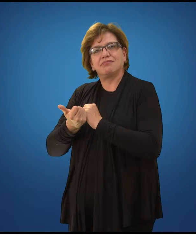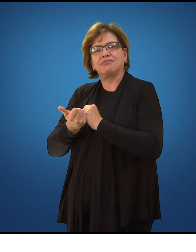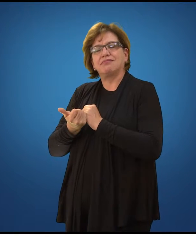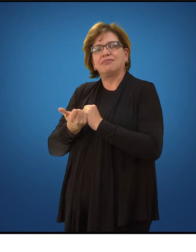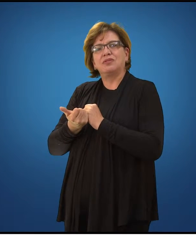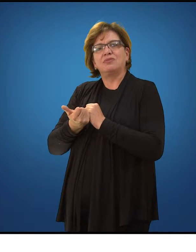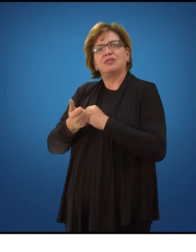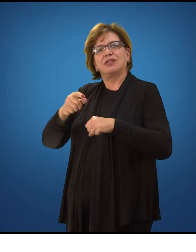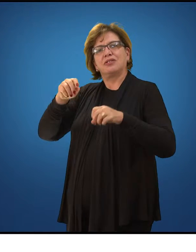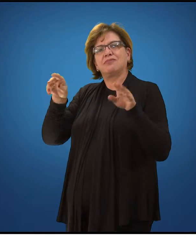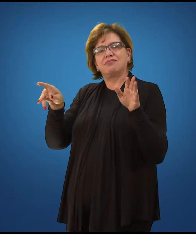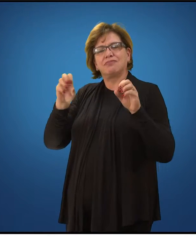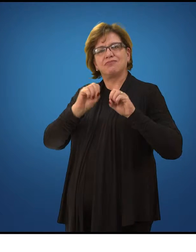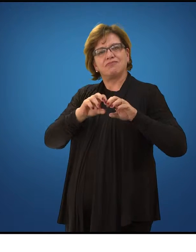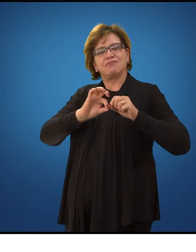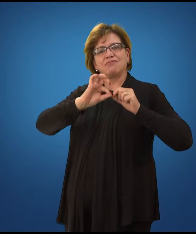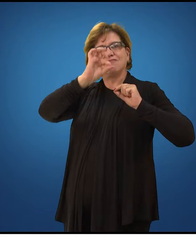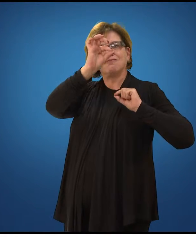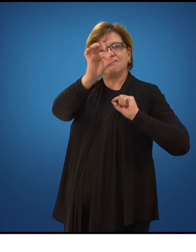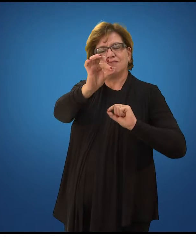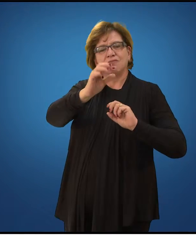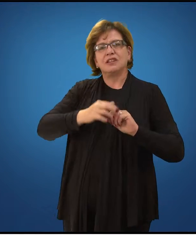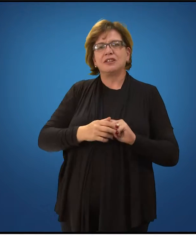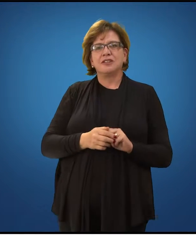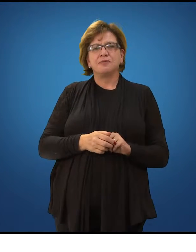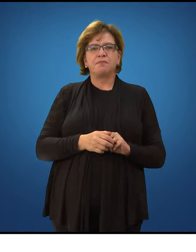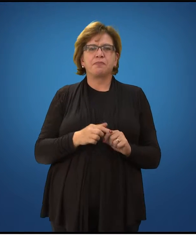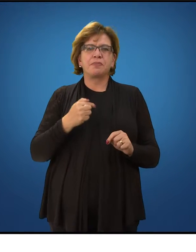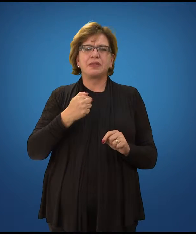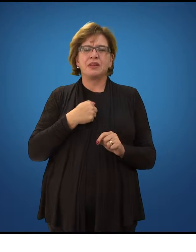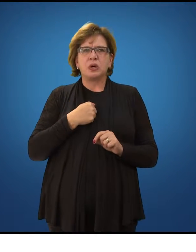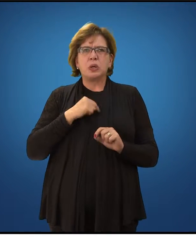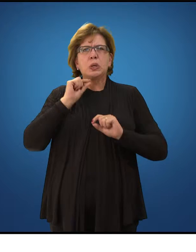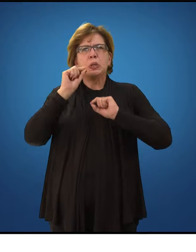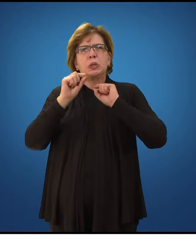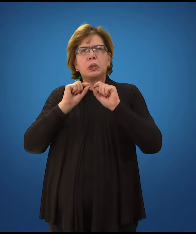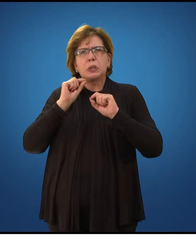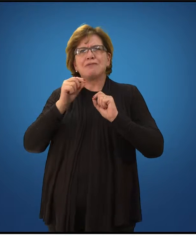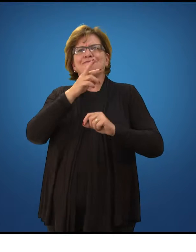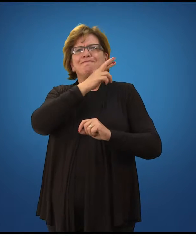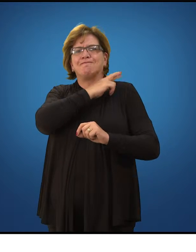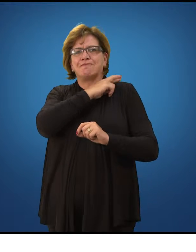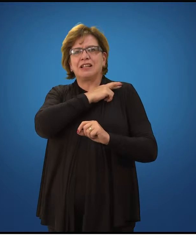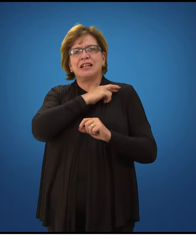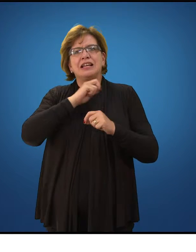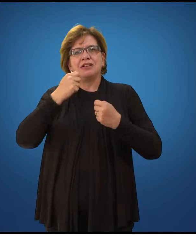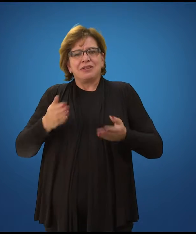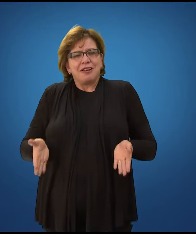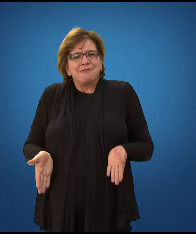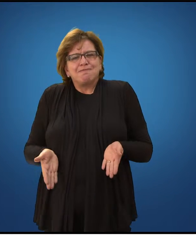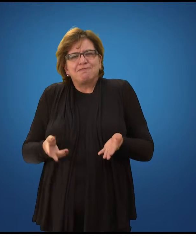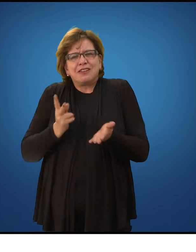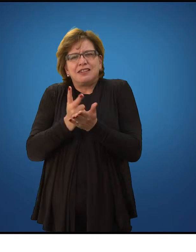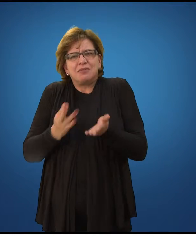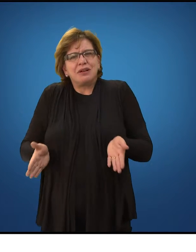na educação à distância? Veja assim, o principal foco do tutor, ele tem que ser um motivador, né? Ele tem que